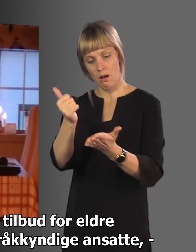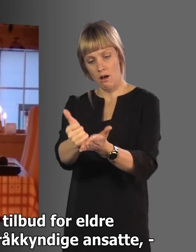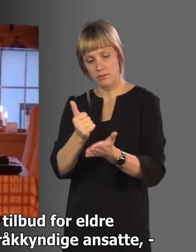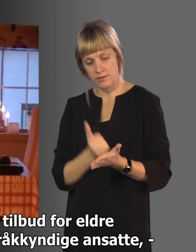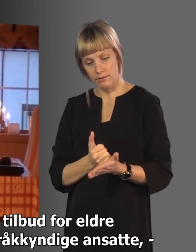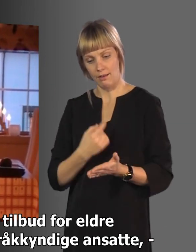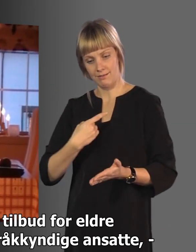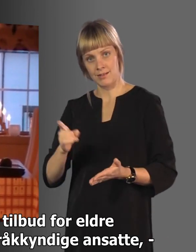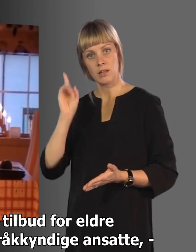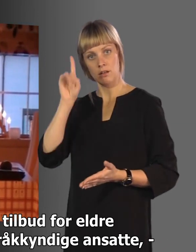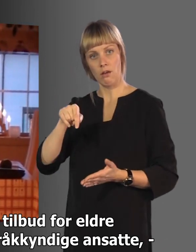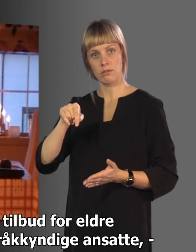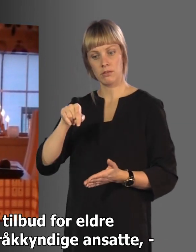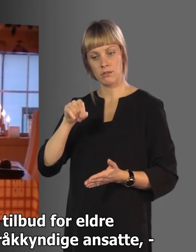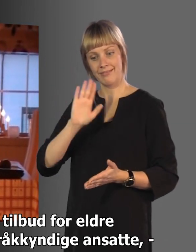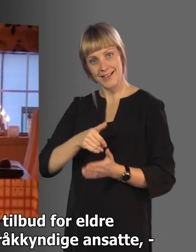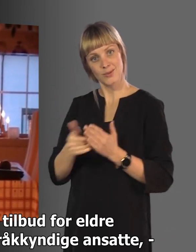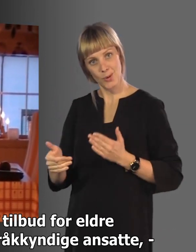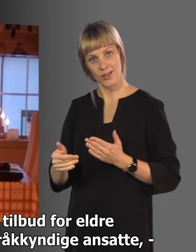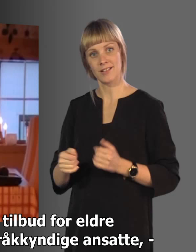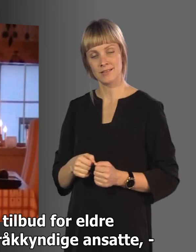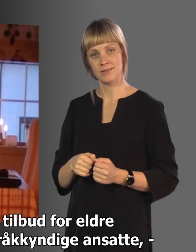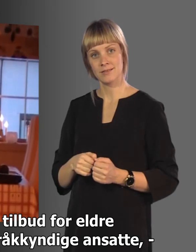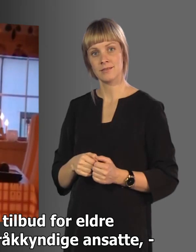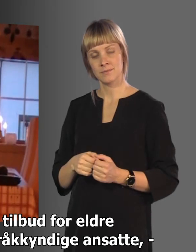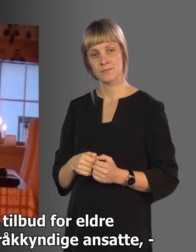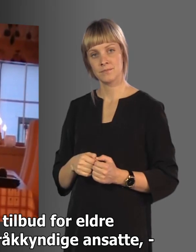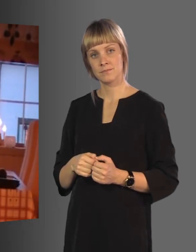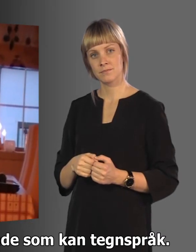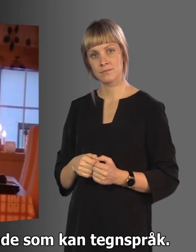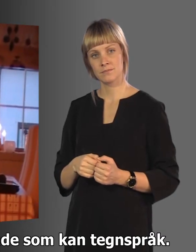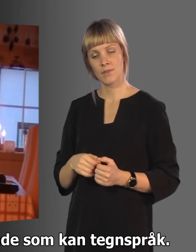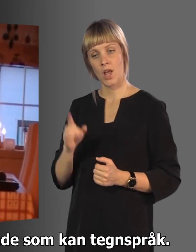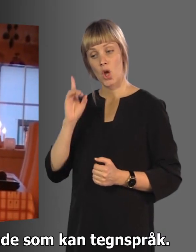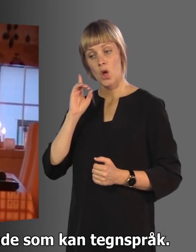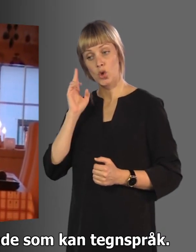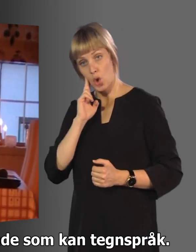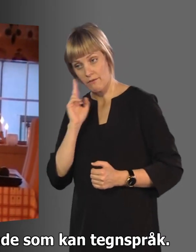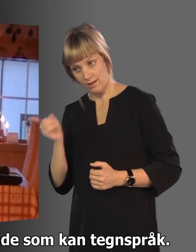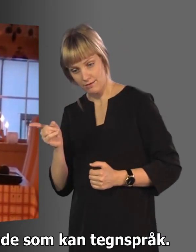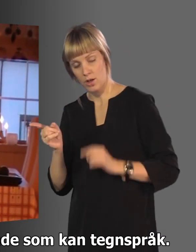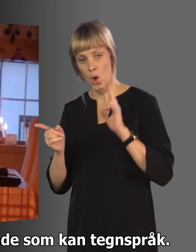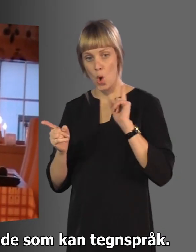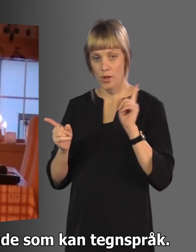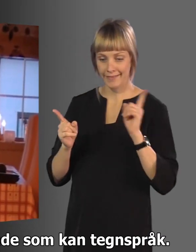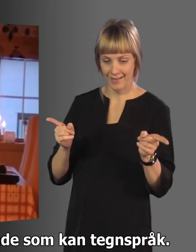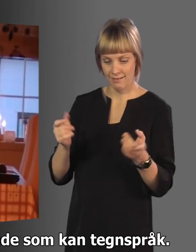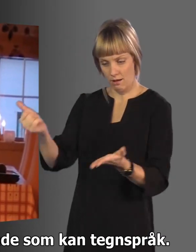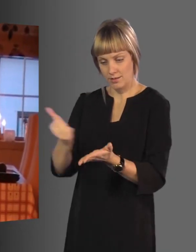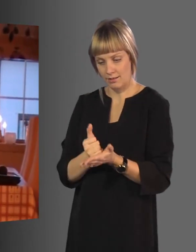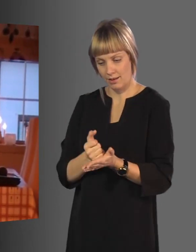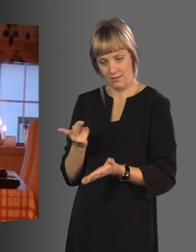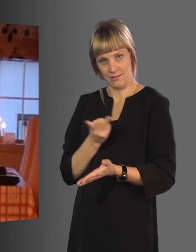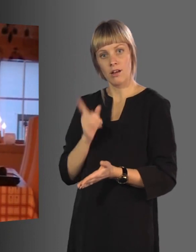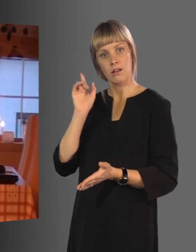tenkspråkkyndige ansatte, altså døve selv, men også hørende som kan